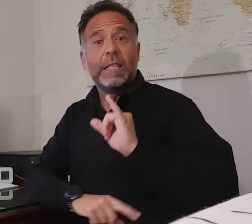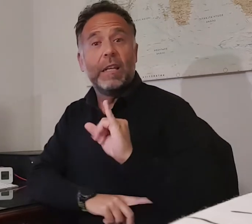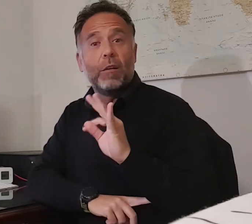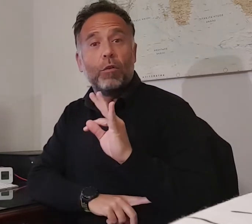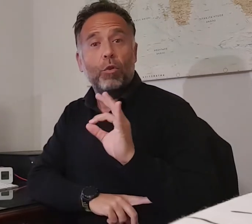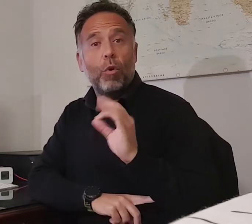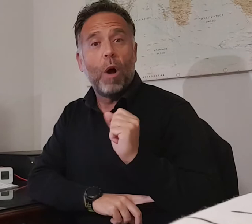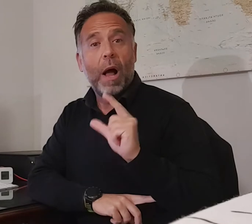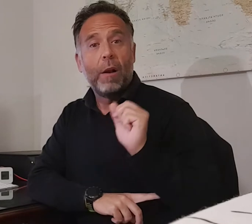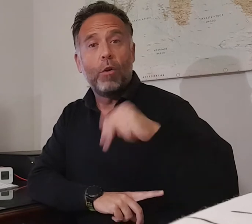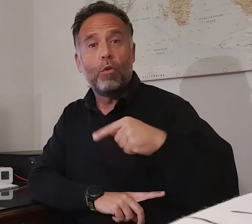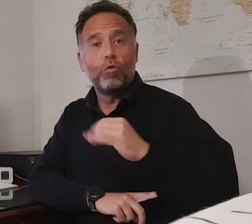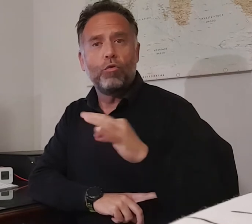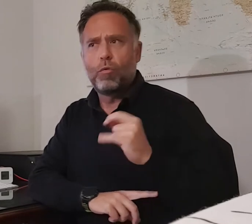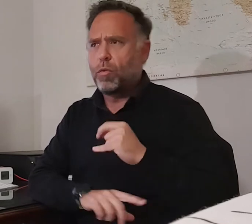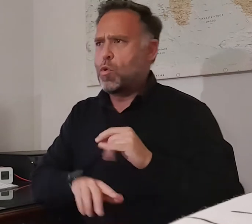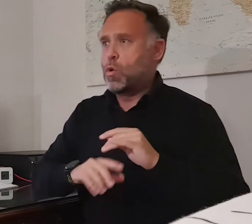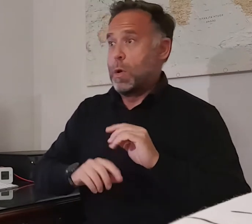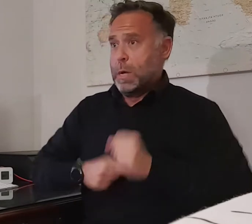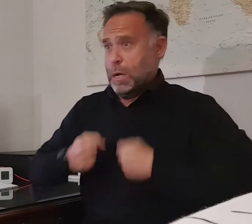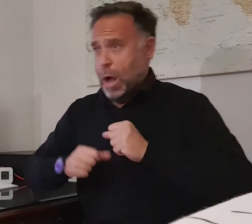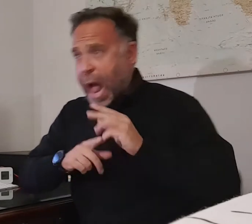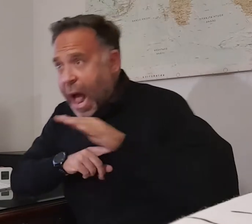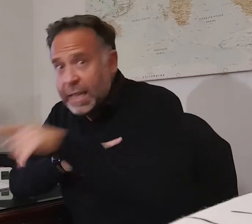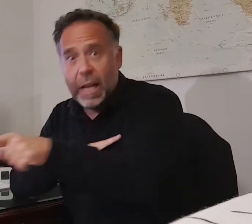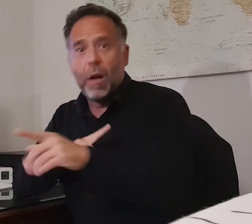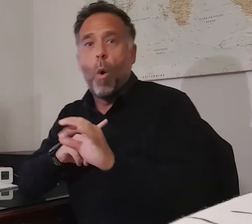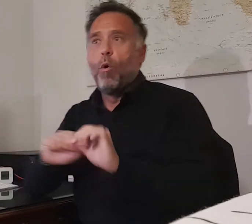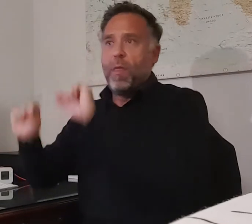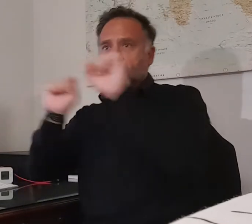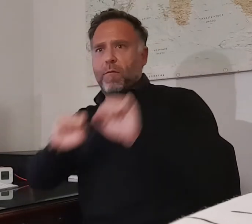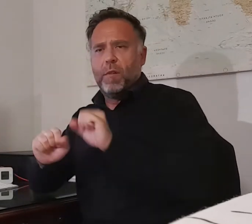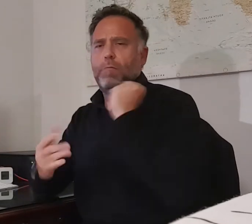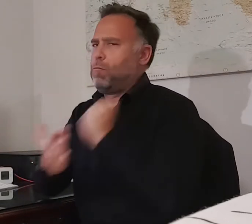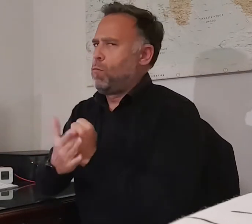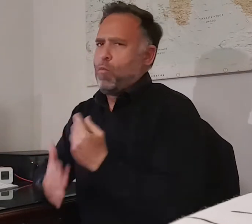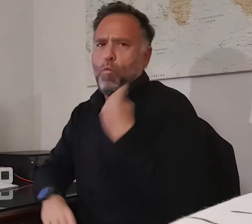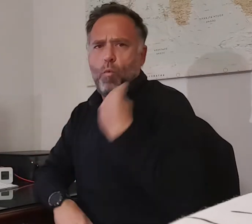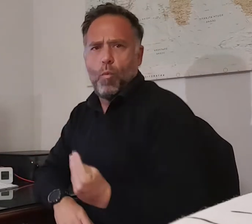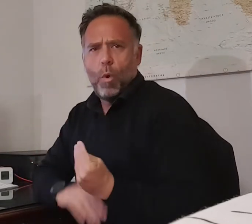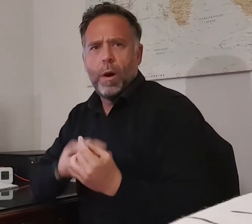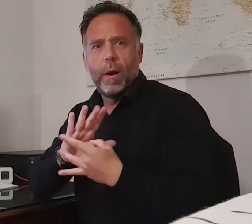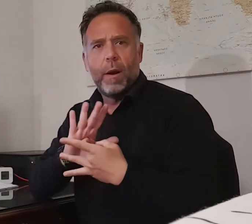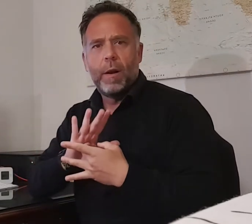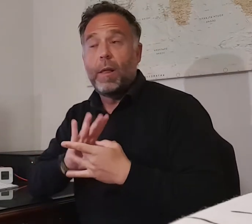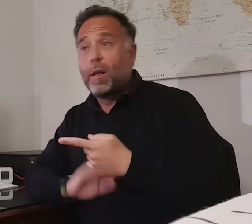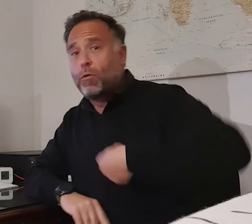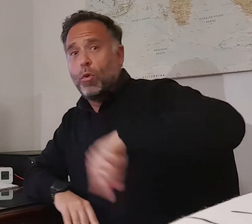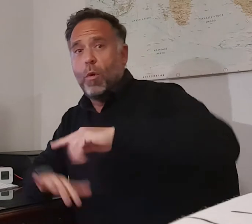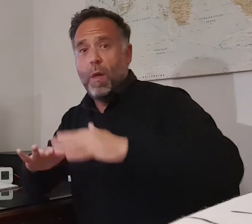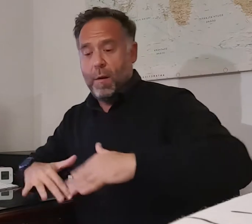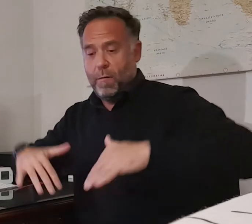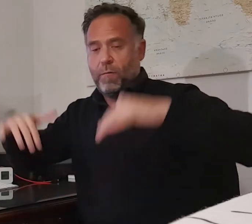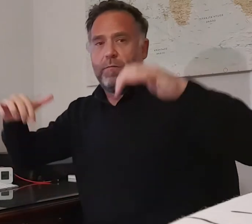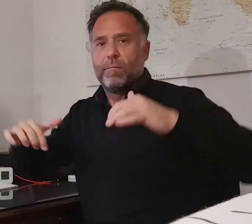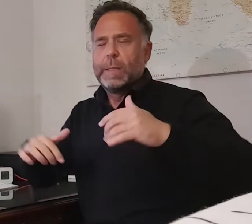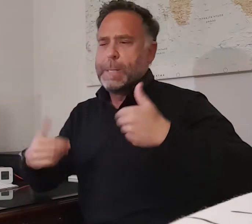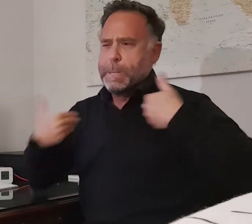atacante y la dureza defensiva en señas de identidad de una propuesta que tiene enamorada a la siempre sufrida afición